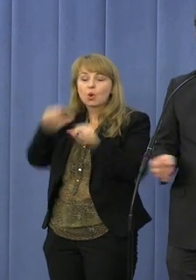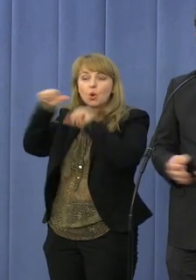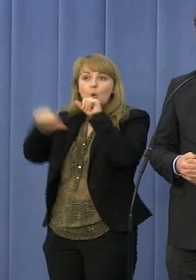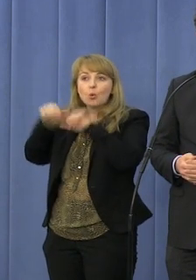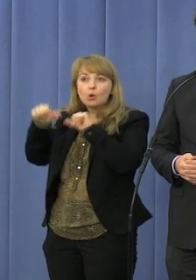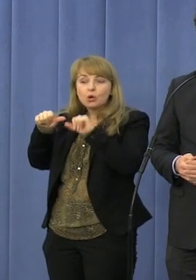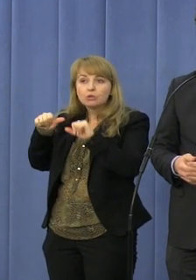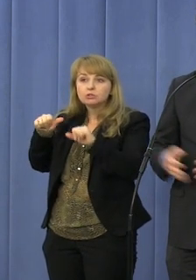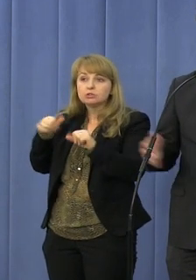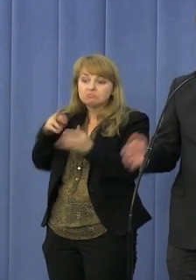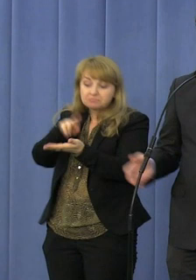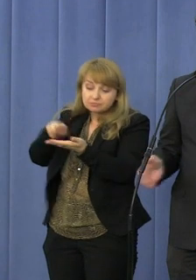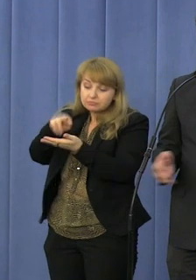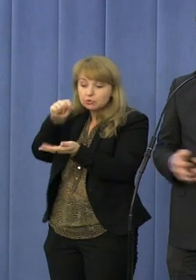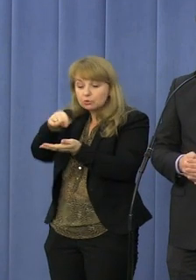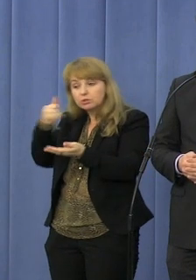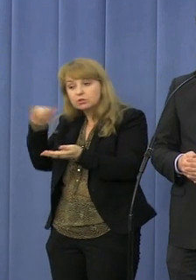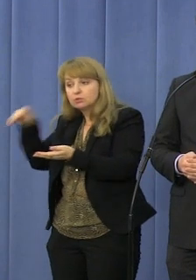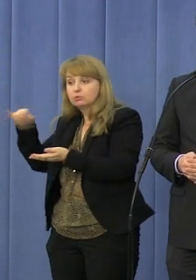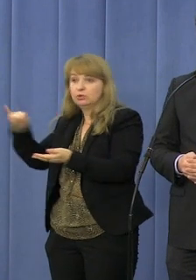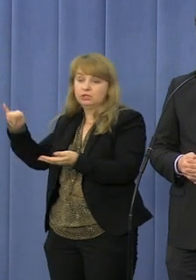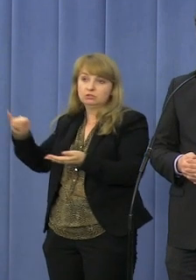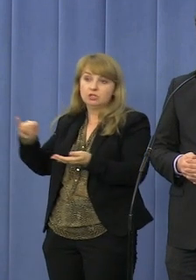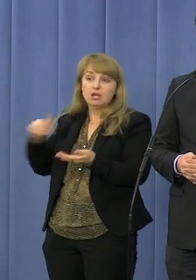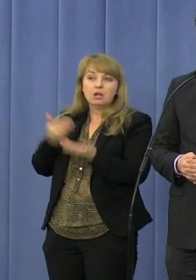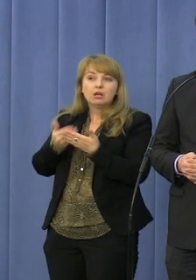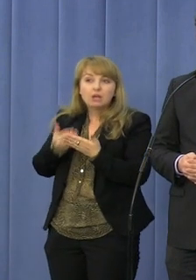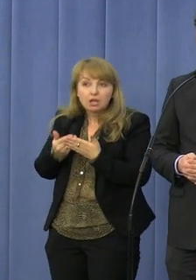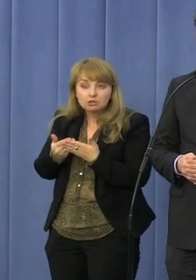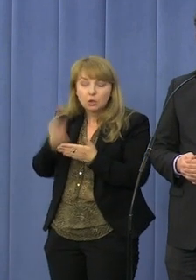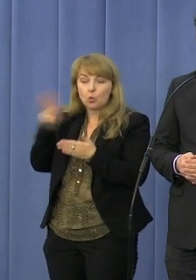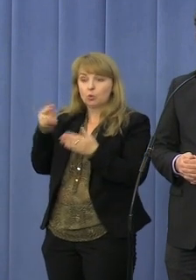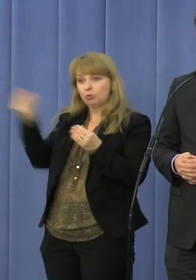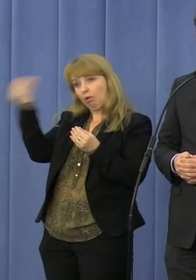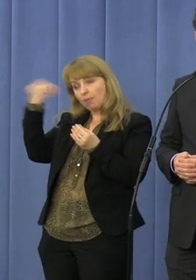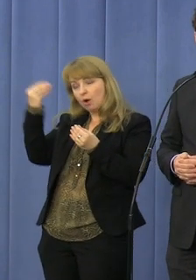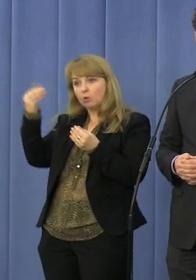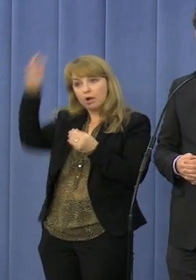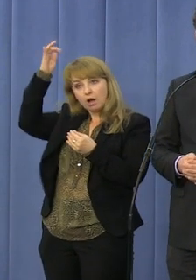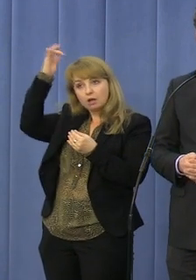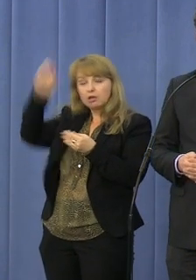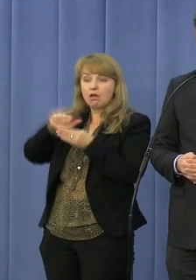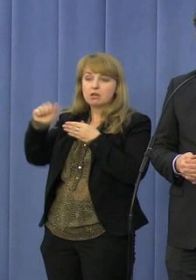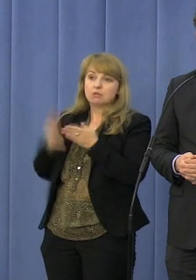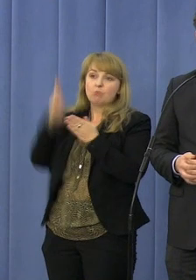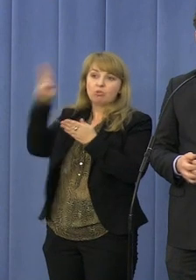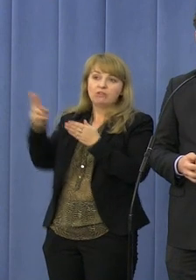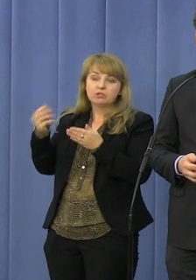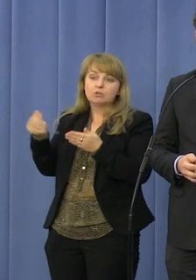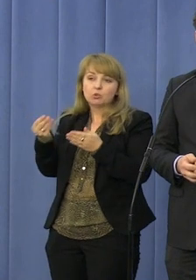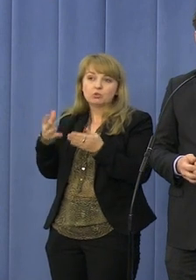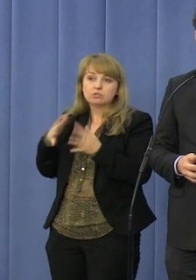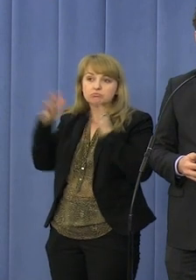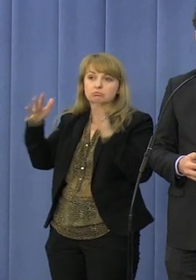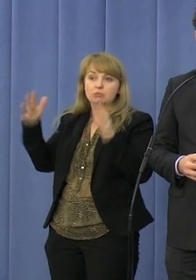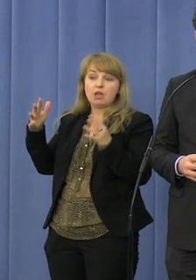zależności od regionu, także nieustannie katecheci otrzymują podwyżki, te wynagrodzenia rosną, a poziom biedy w